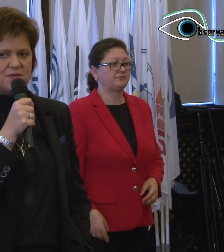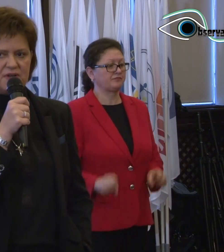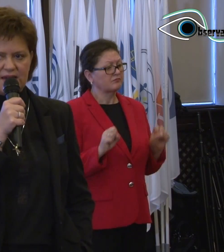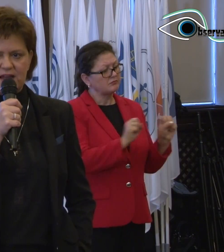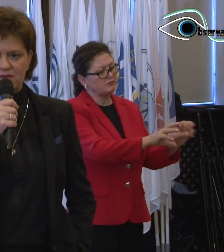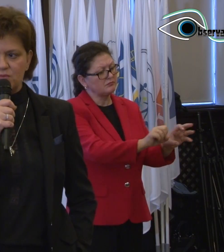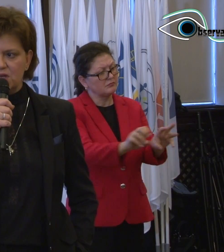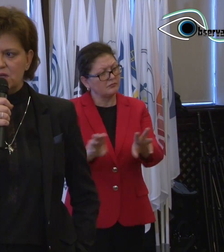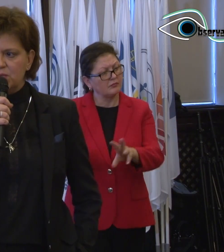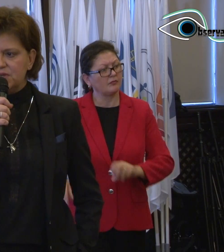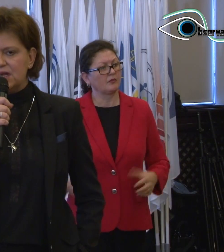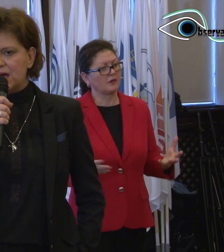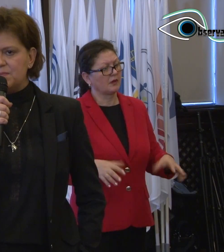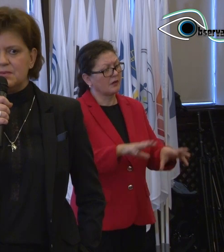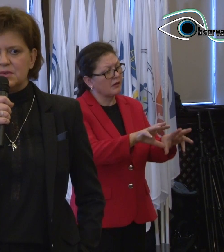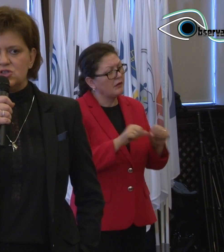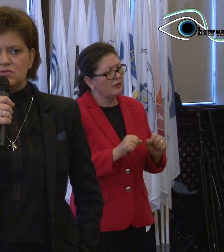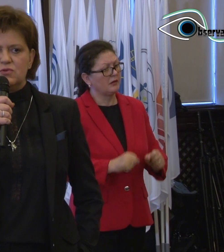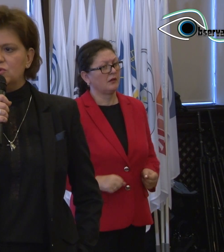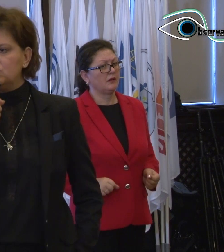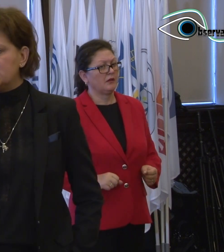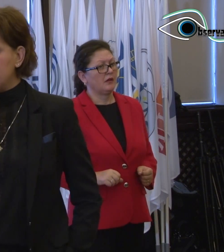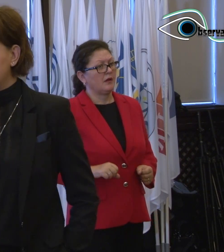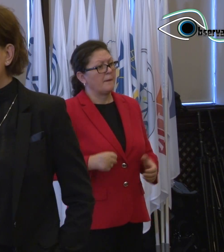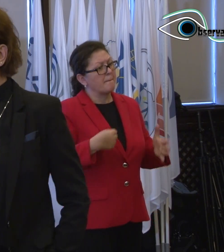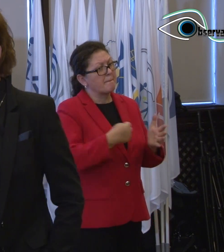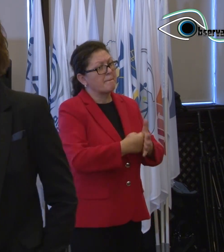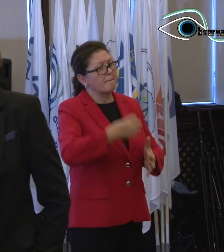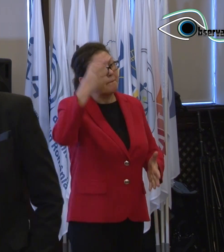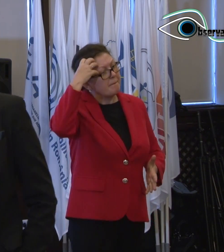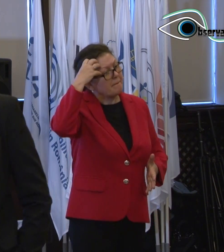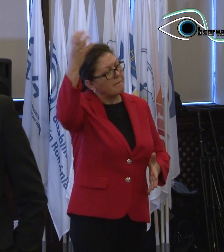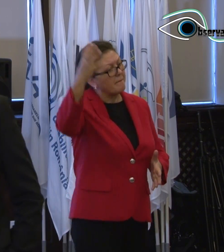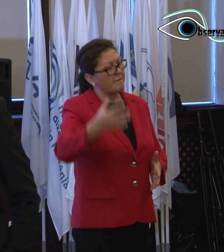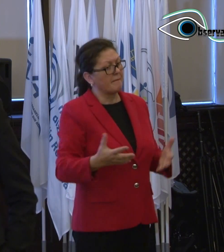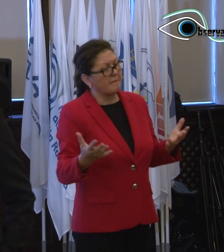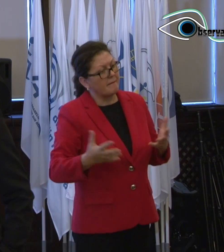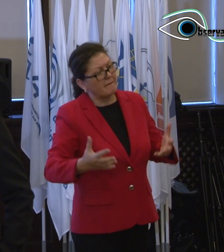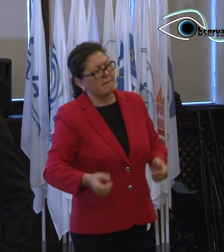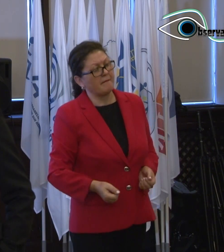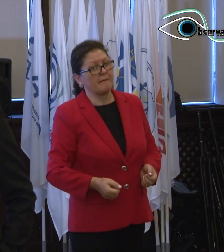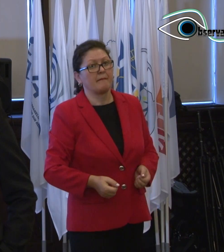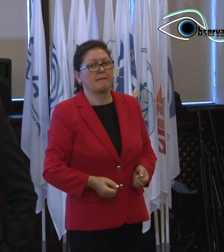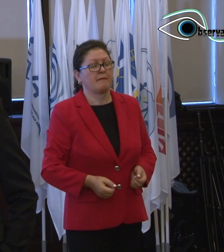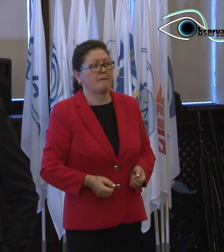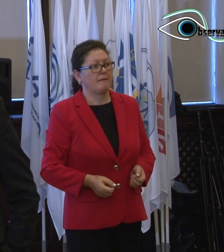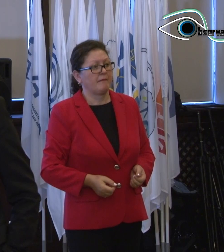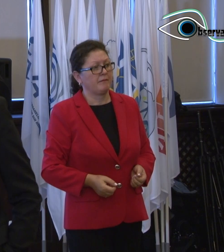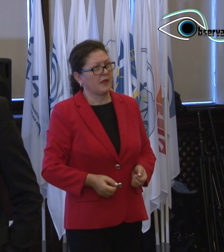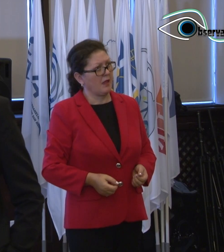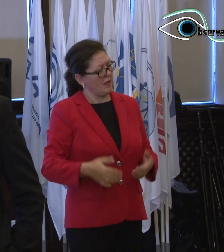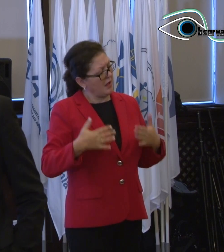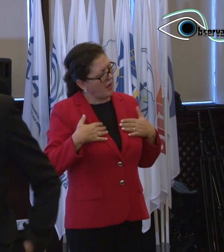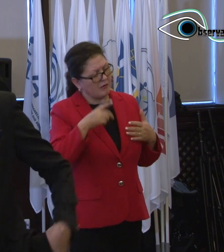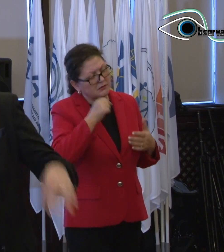de informații pe care îl avem până la, știu, cultura pe care încă o manifestăm, mai există omenie, deși eu criticam mai